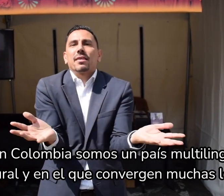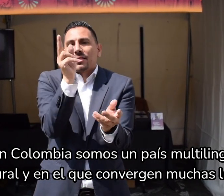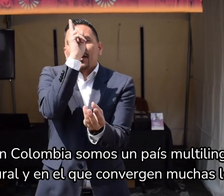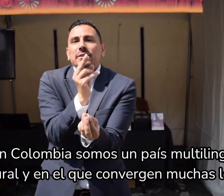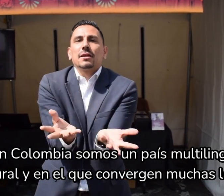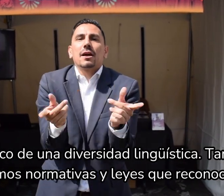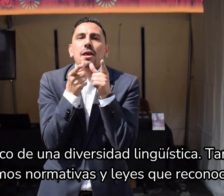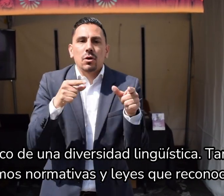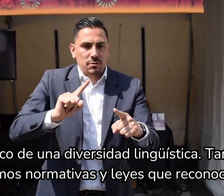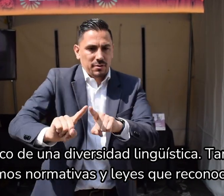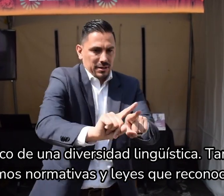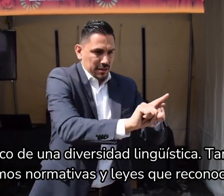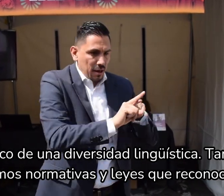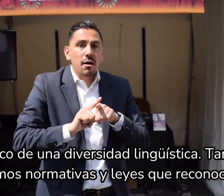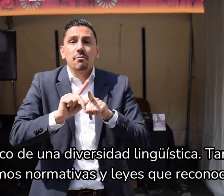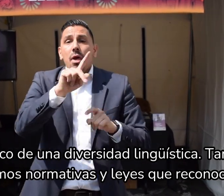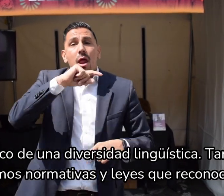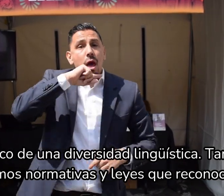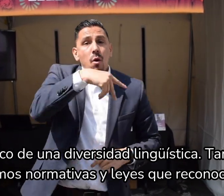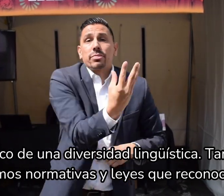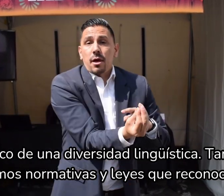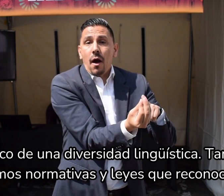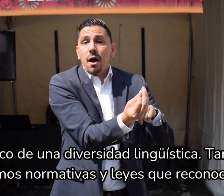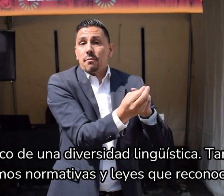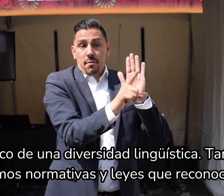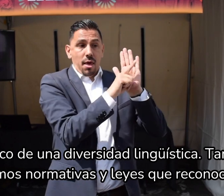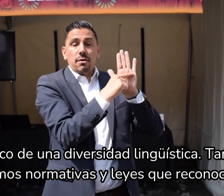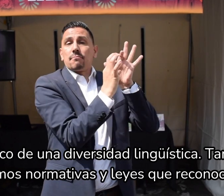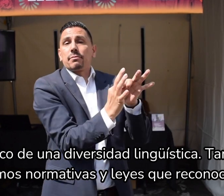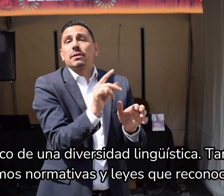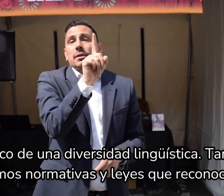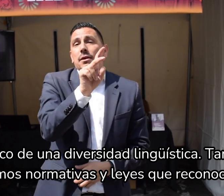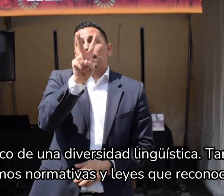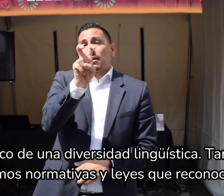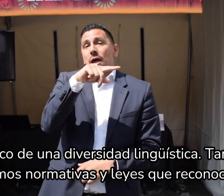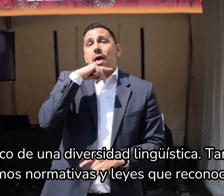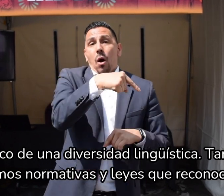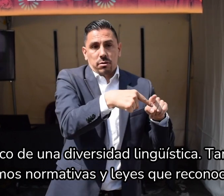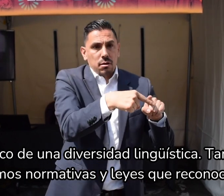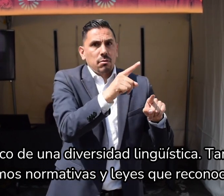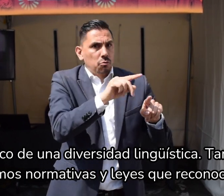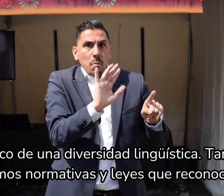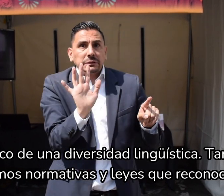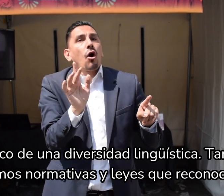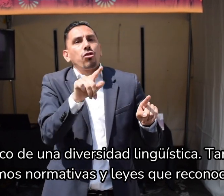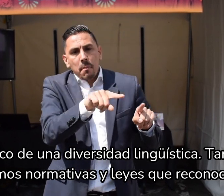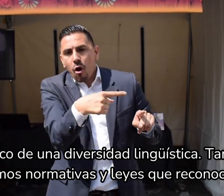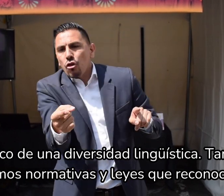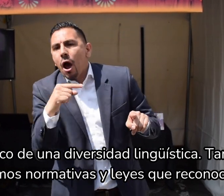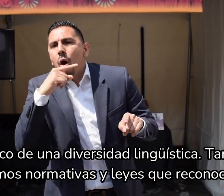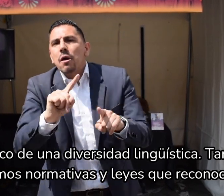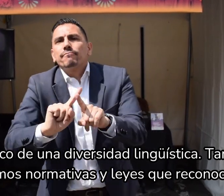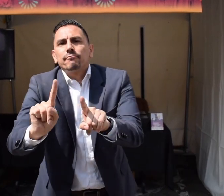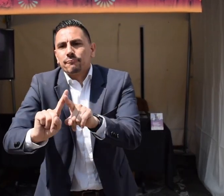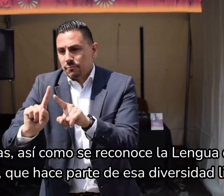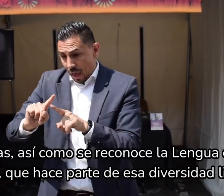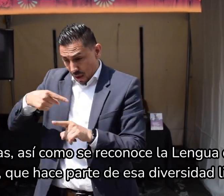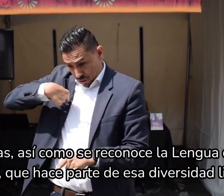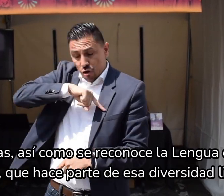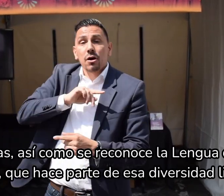muchas lenguas en el marco de una diversidad lingüística y que también tenemos normativas y leyes que reconocen estas lenguas,